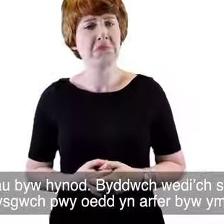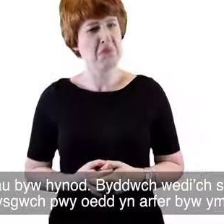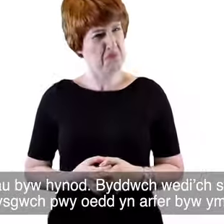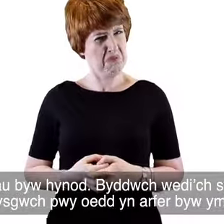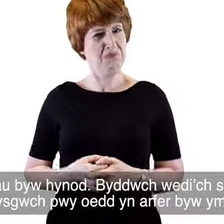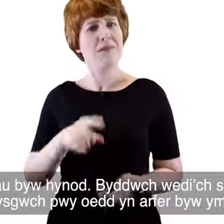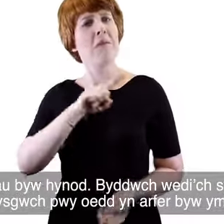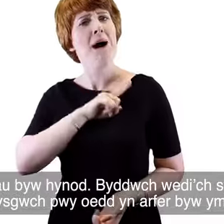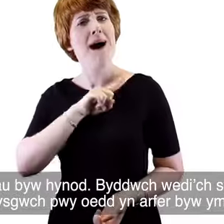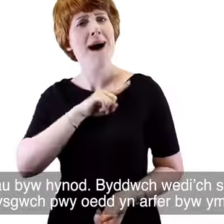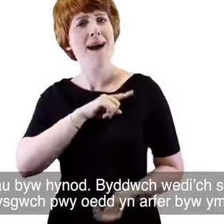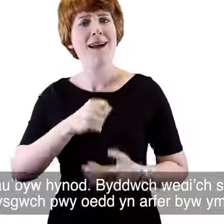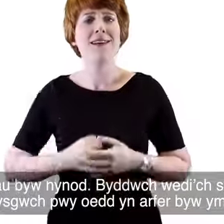ddysgwch pwy oedd yn arfer byw yma.